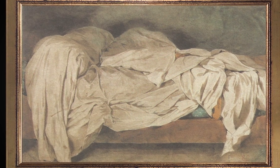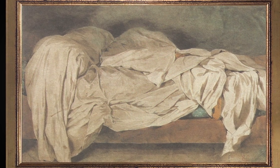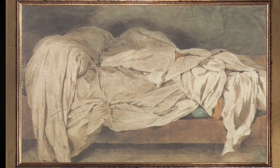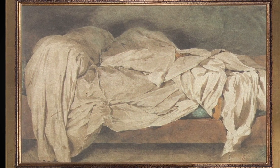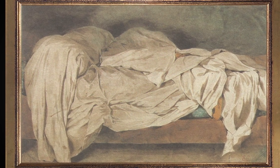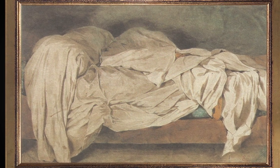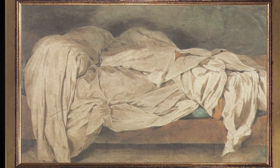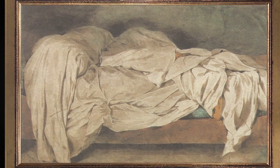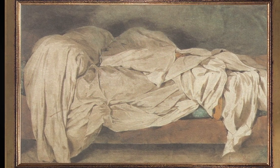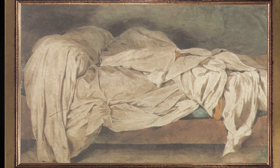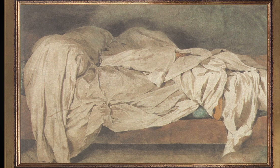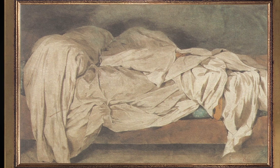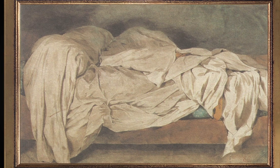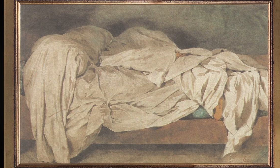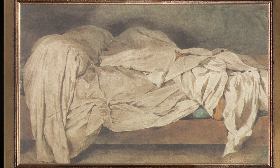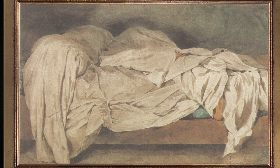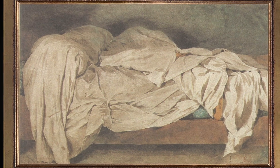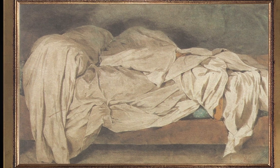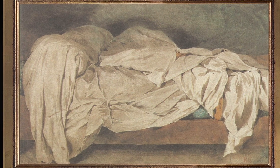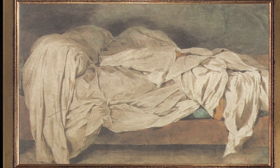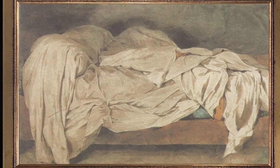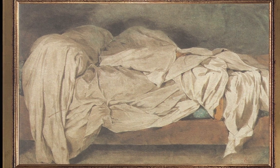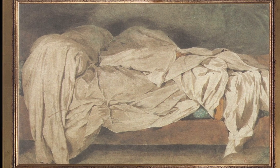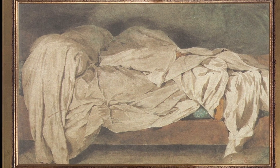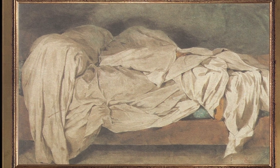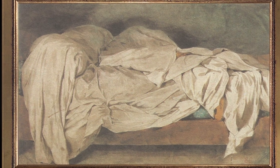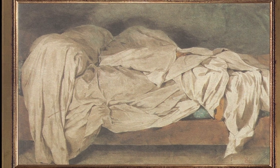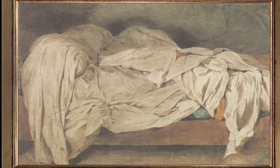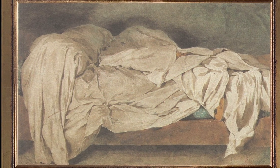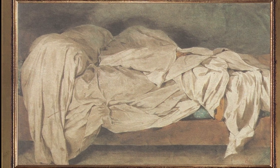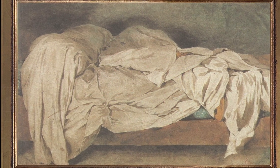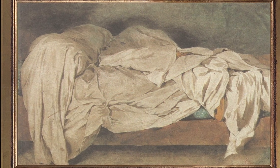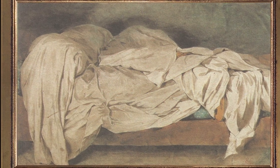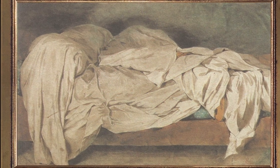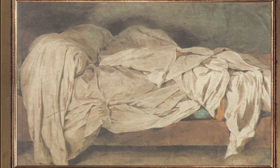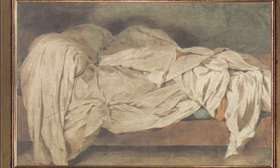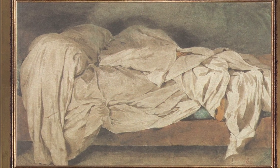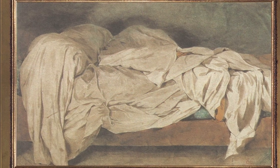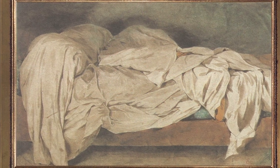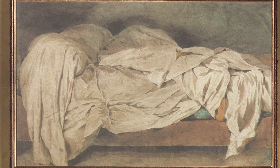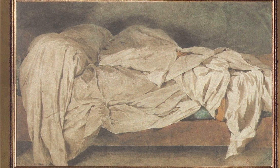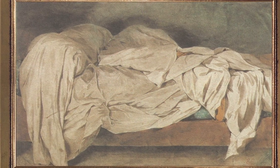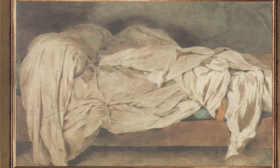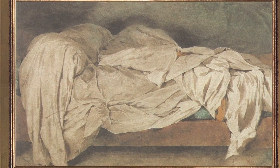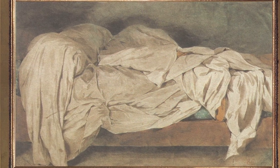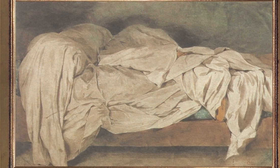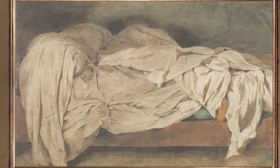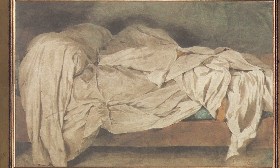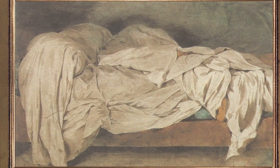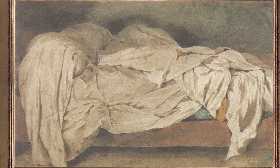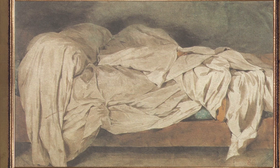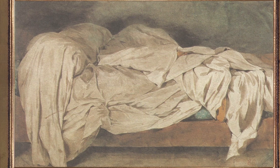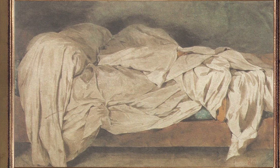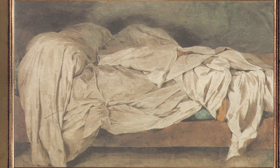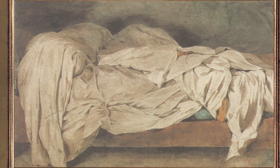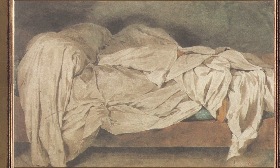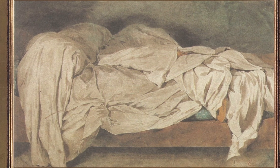beleza. Quer dizer, aqui é a beleza no caos particular do Delacroix. O Delacroix falou sobre essa pintura. Veja como esses